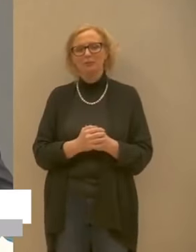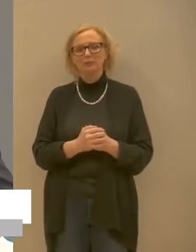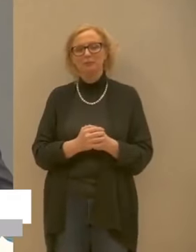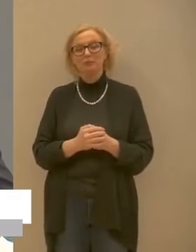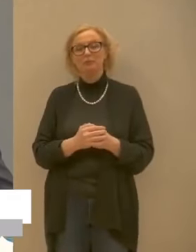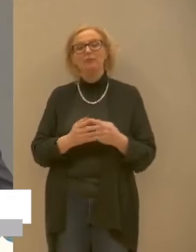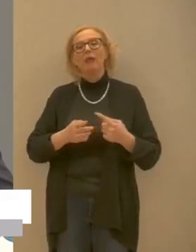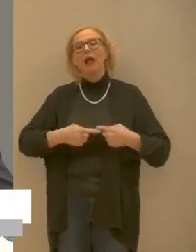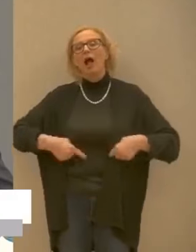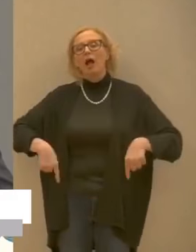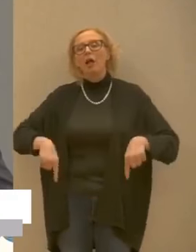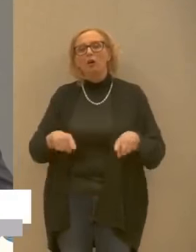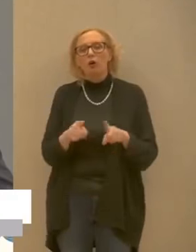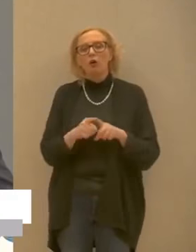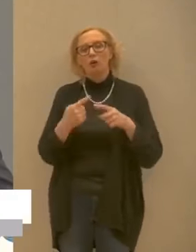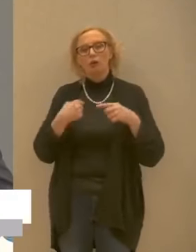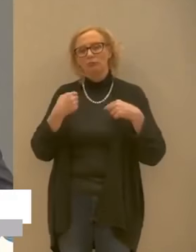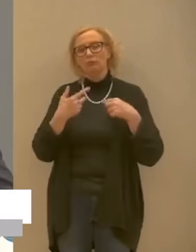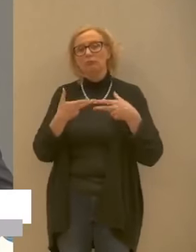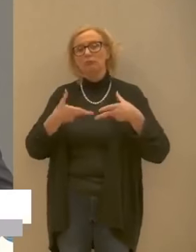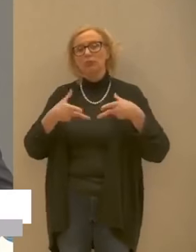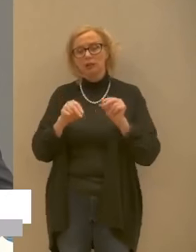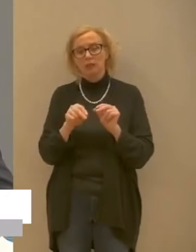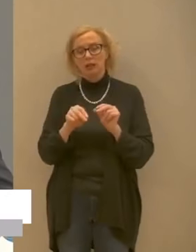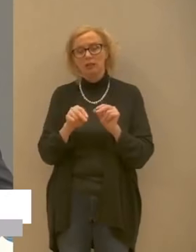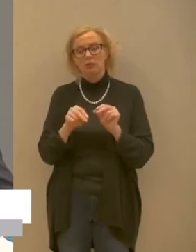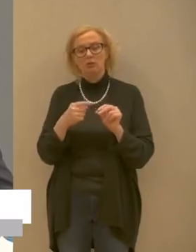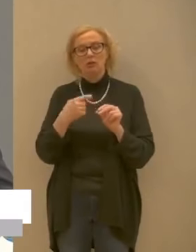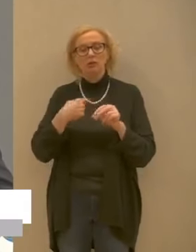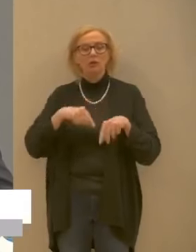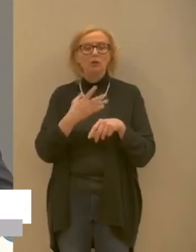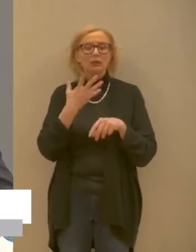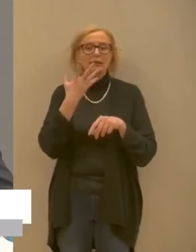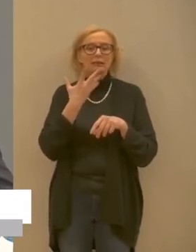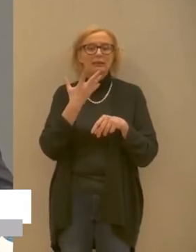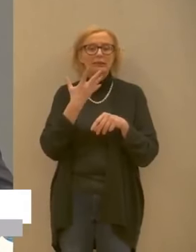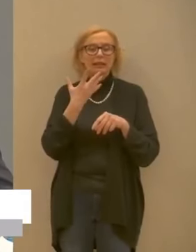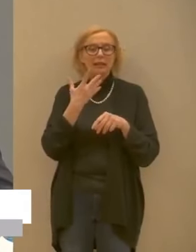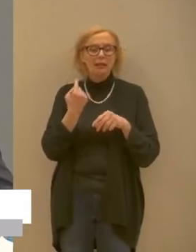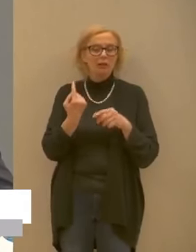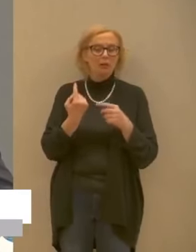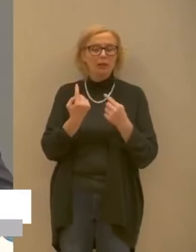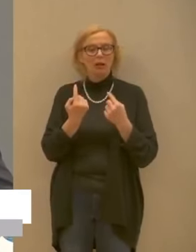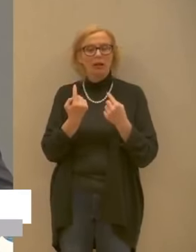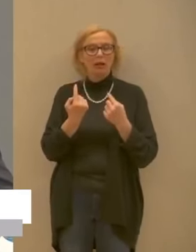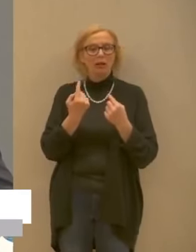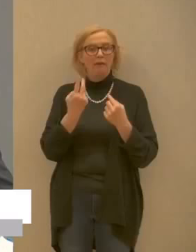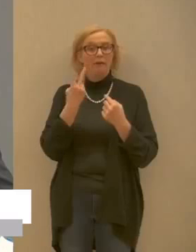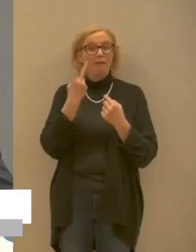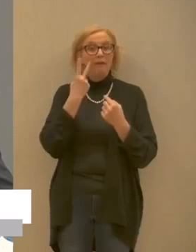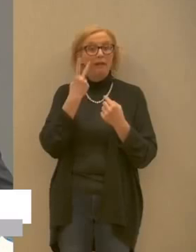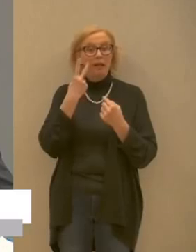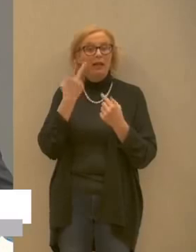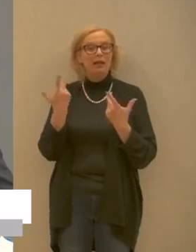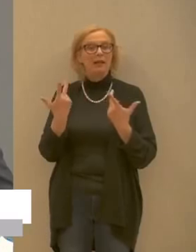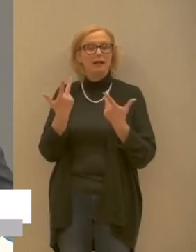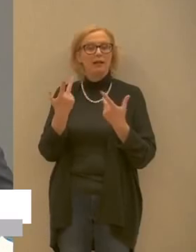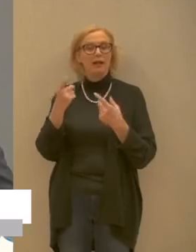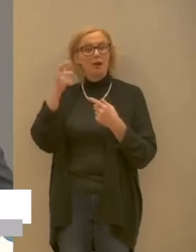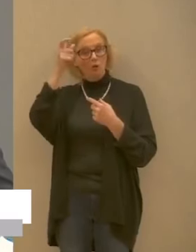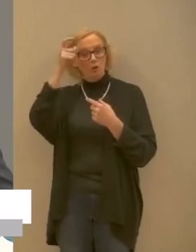parte nostra ripeto c'è la volontà di attendere questo intervento